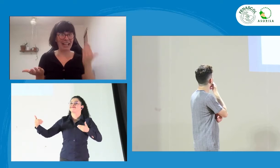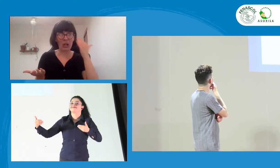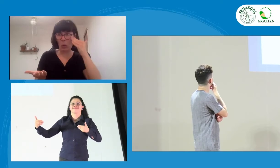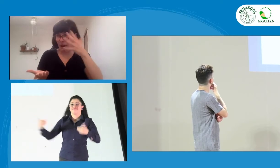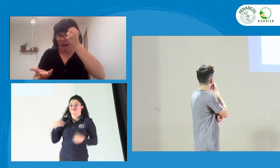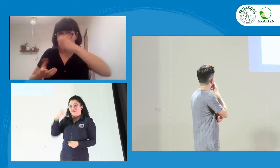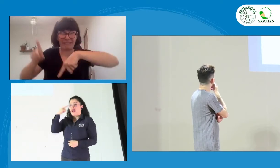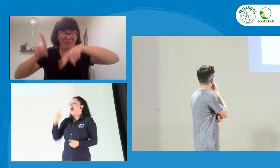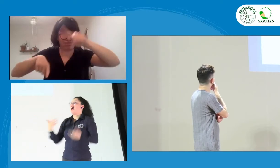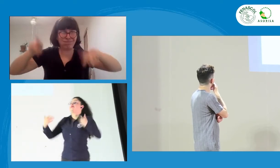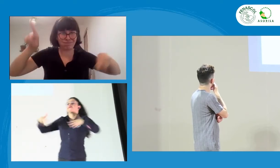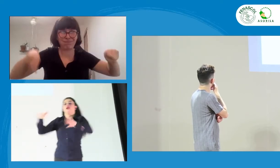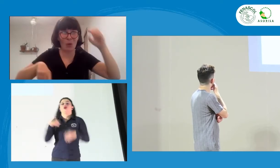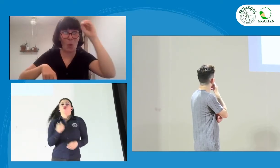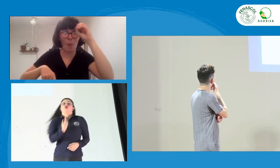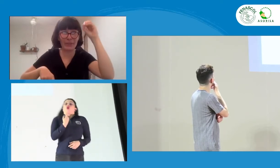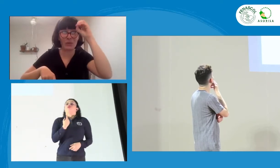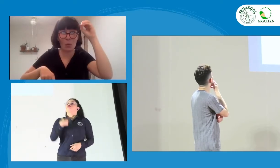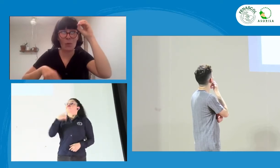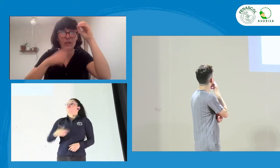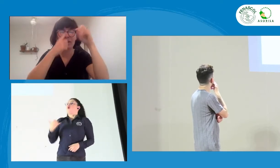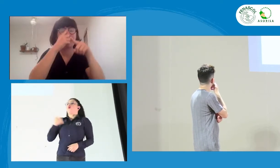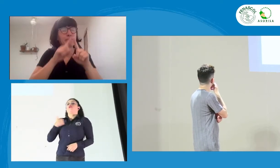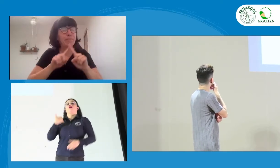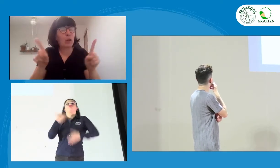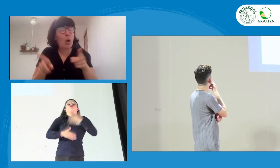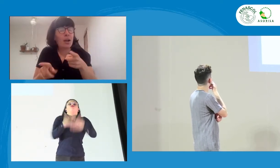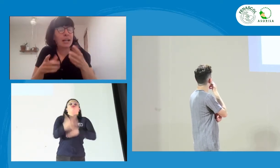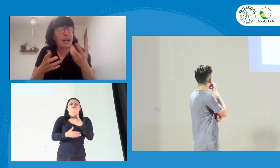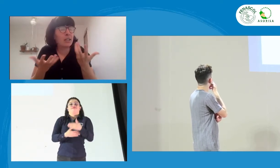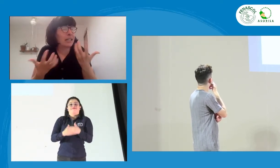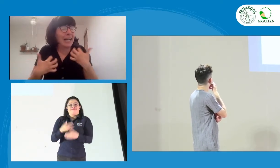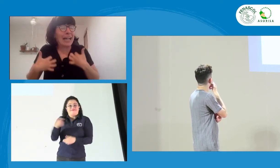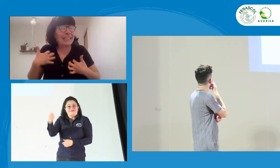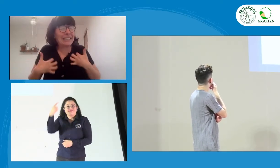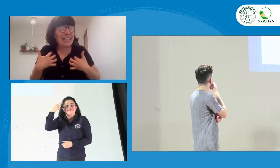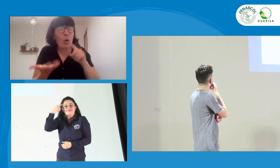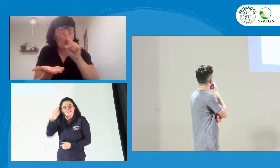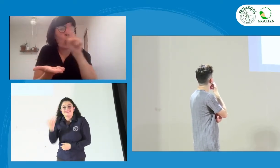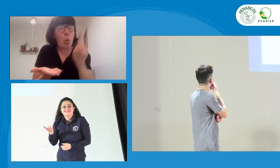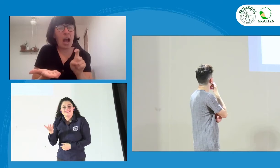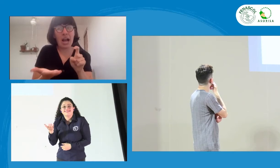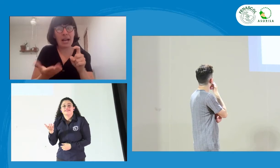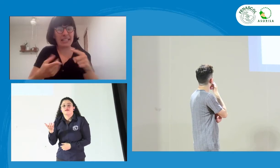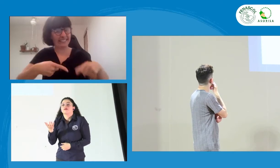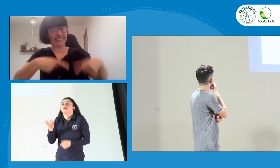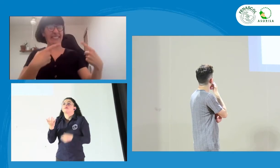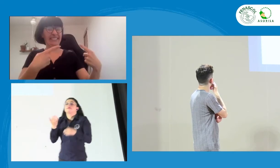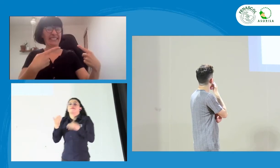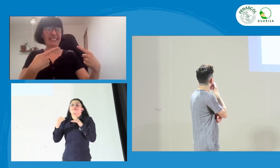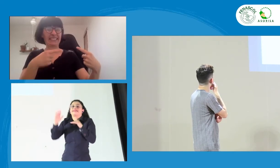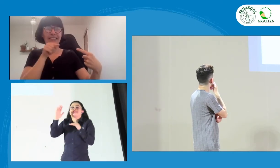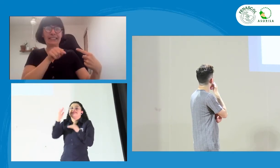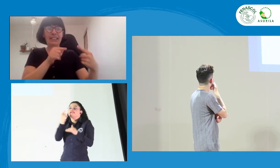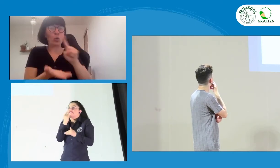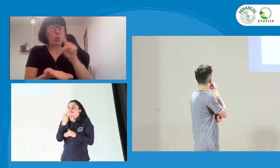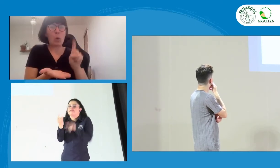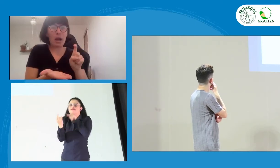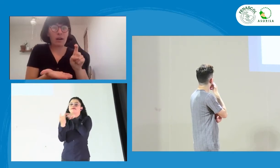quiera hacer lo suyo, no le presta atención a los demás. Las opiniones de los demás deben ser respetadas. Y si hay